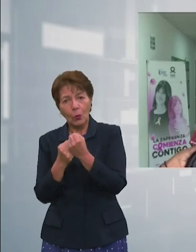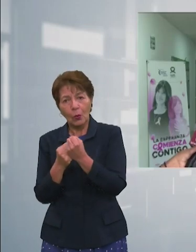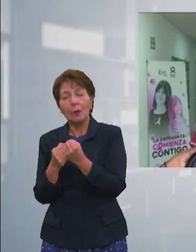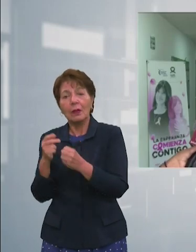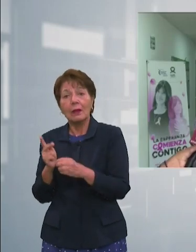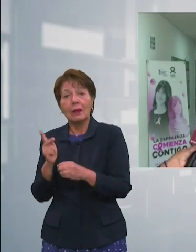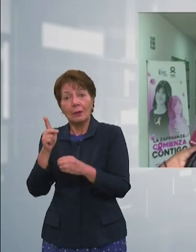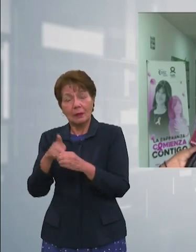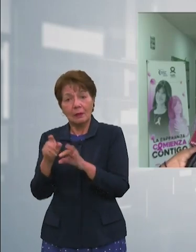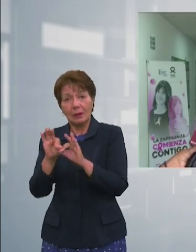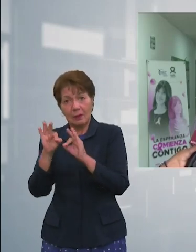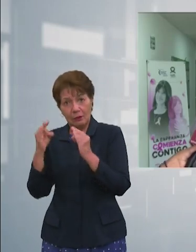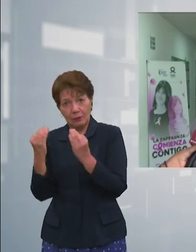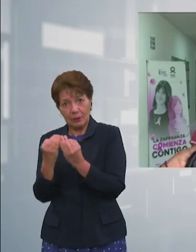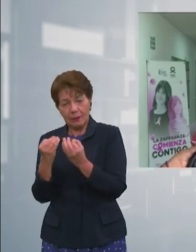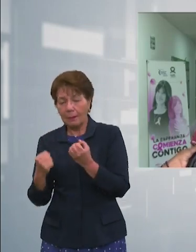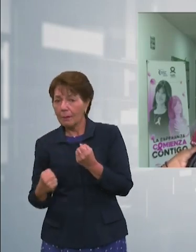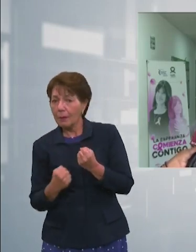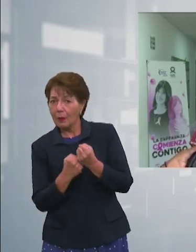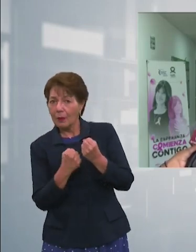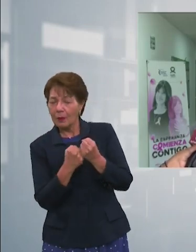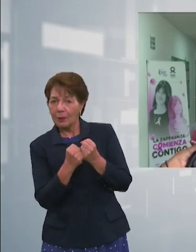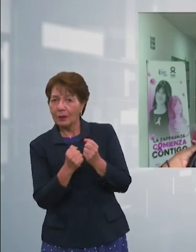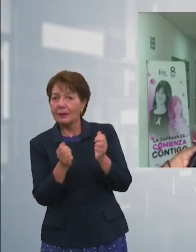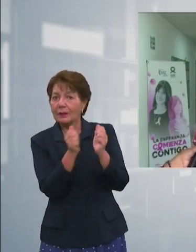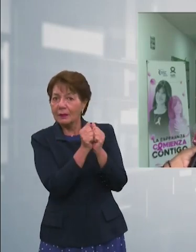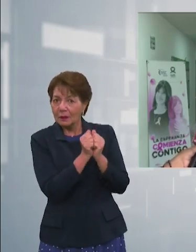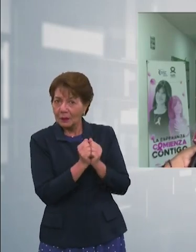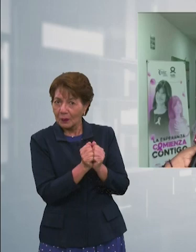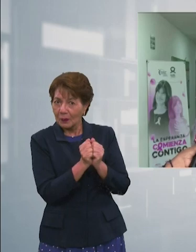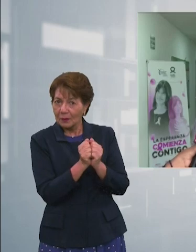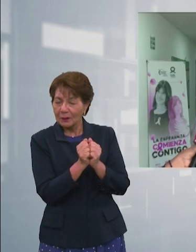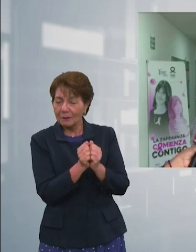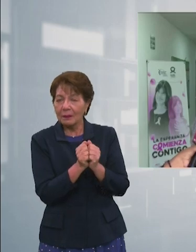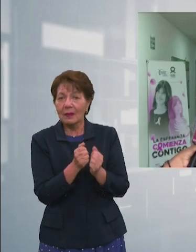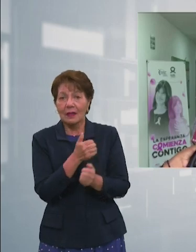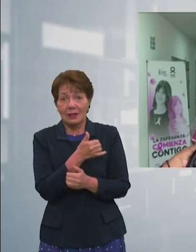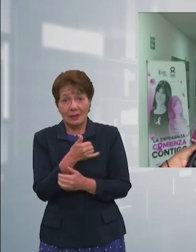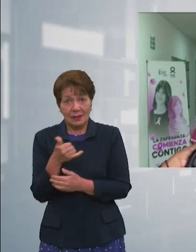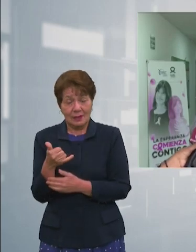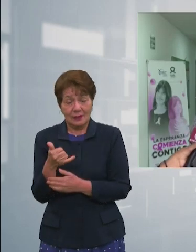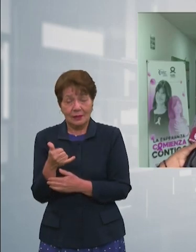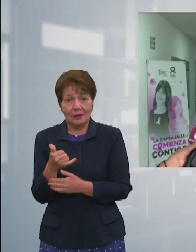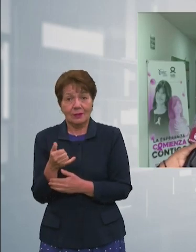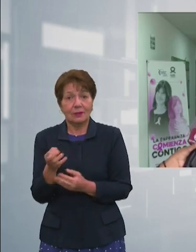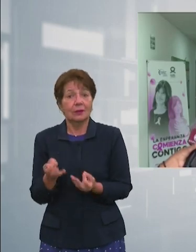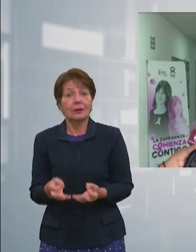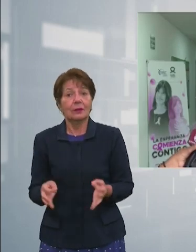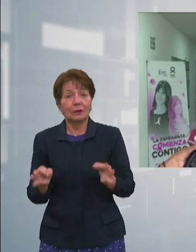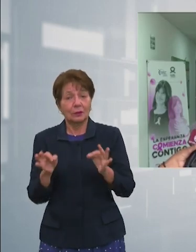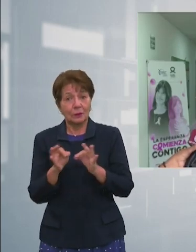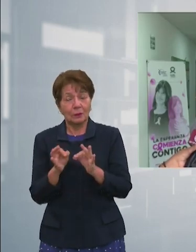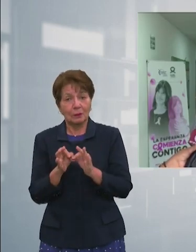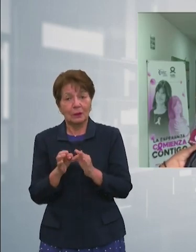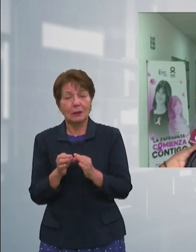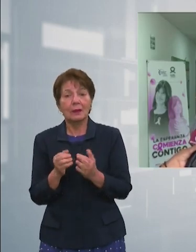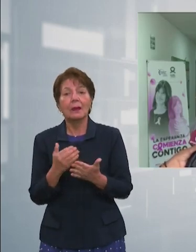porque los familiares juegan un papel muy importante para que tengan esta capacidad de afrontar una situación